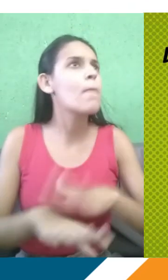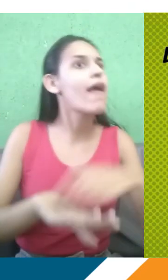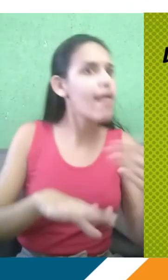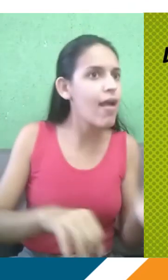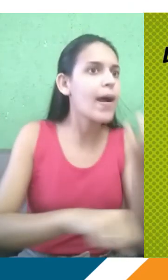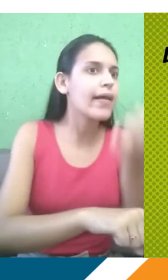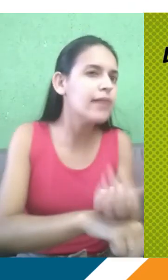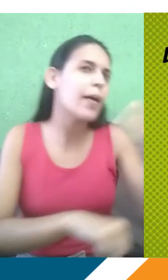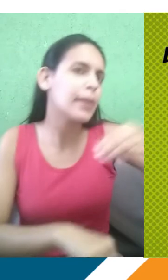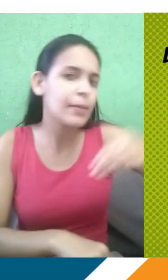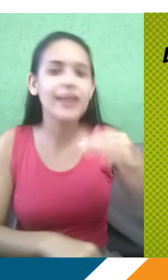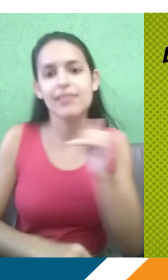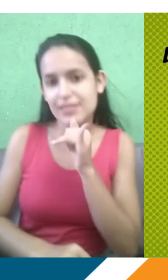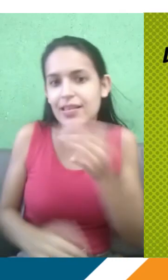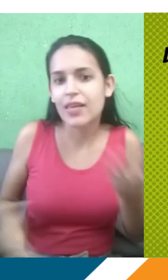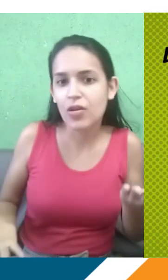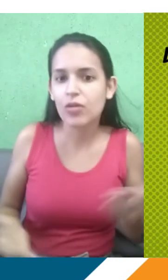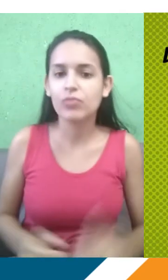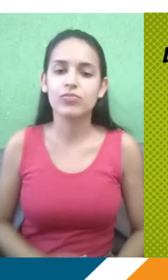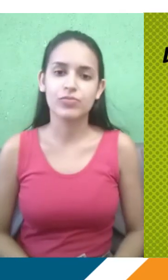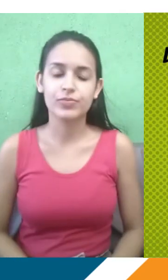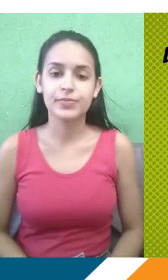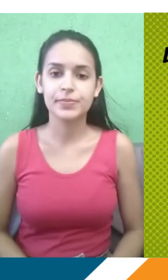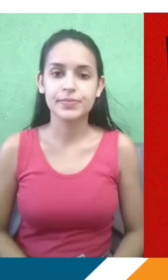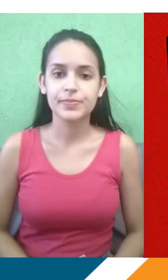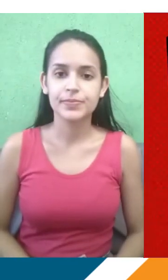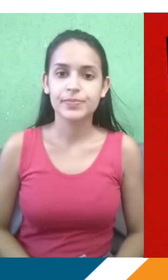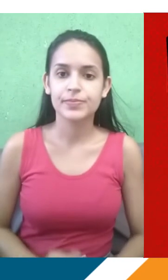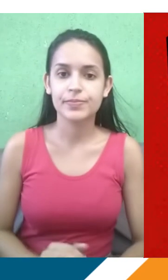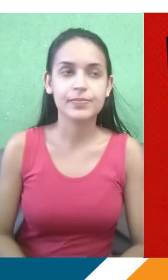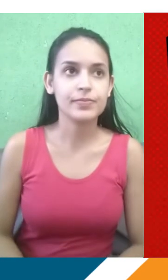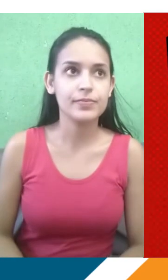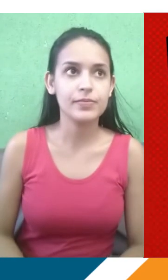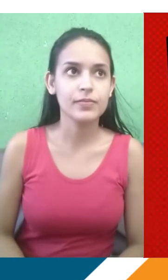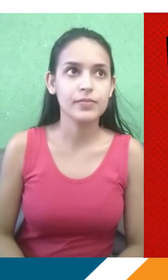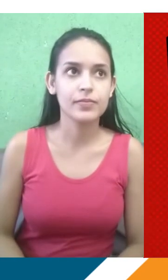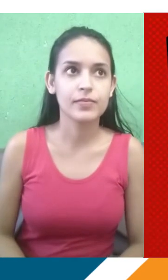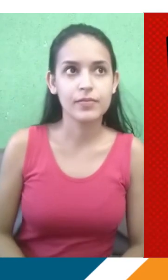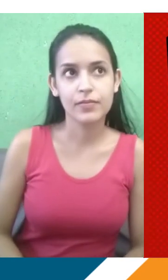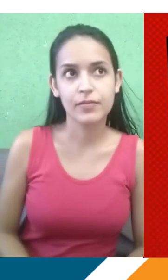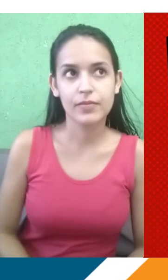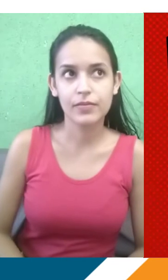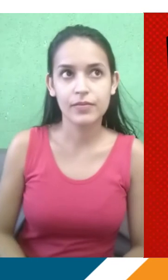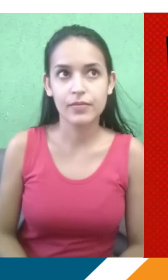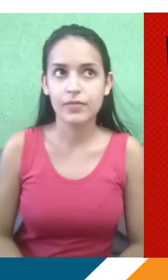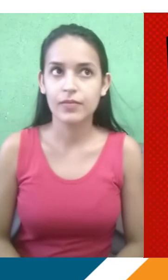vestibulares anteriores e exercitando através de vestibulares anteriores. Outros vídeos aqui do próprio SOA que vocês podem ir